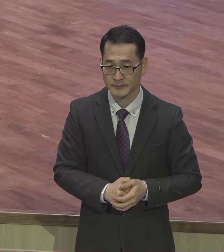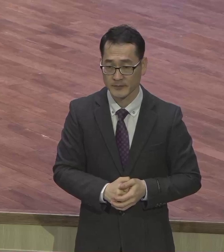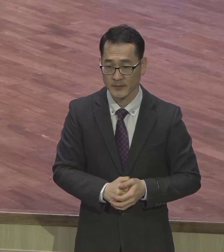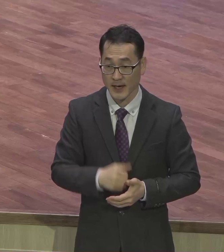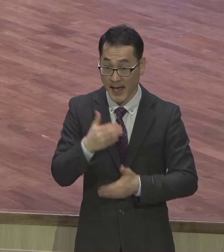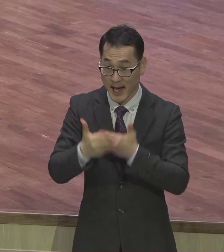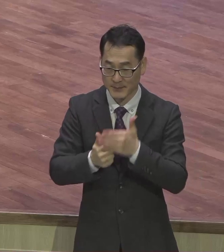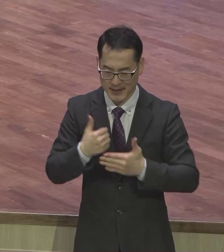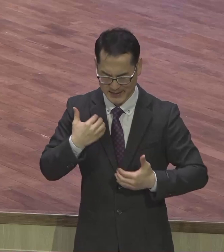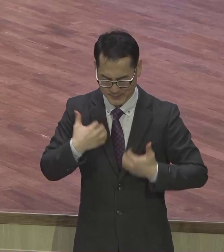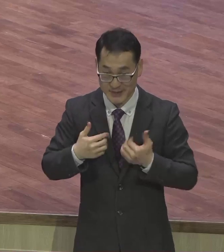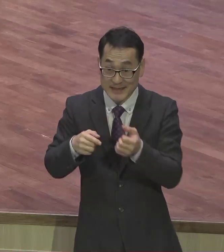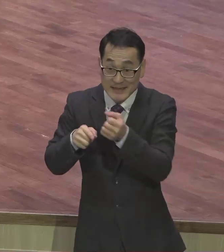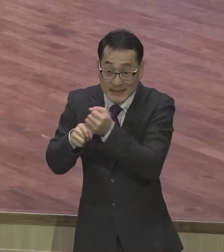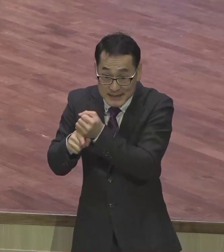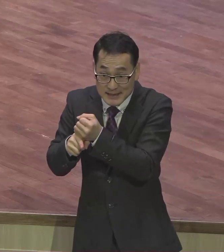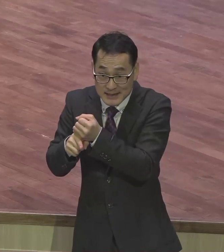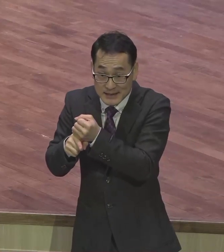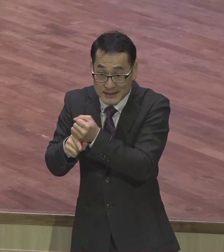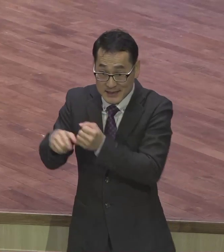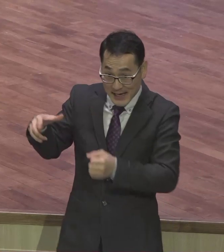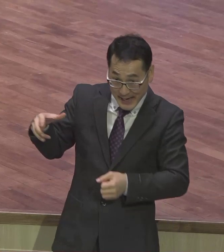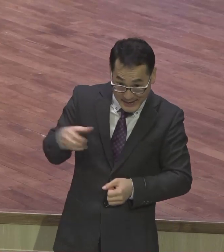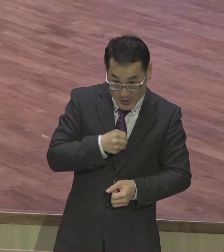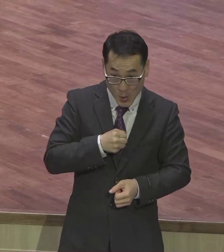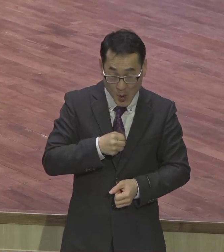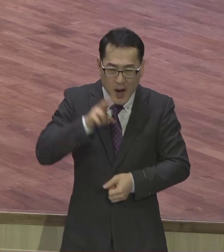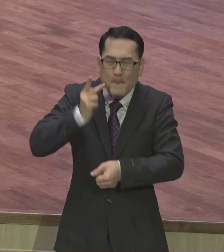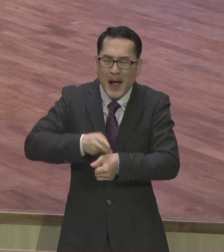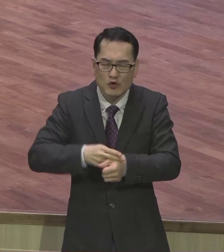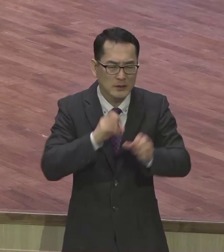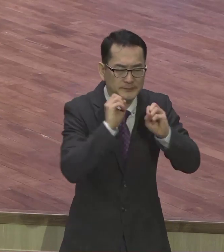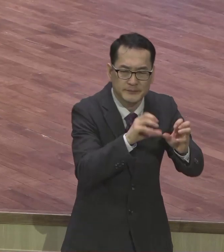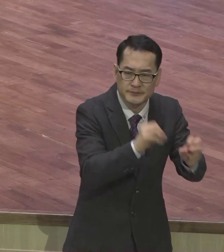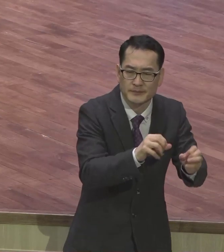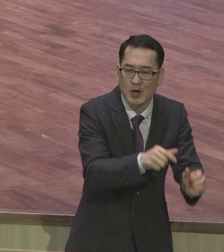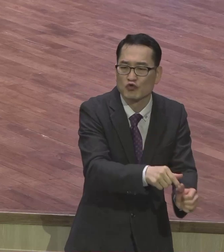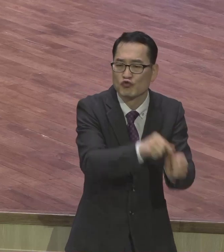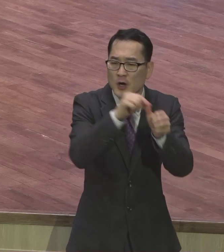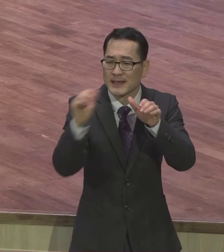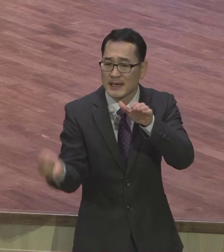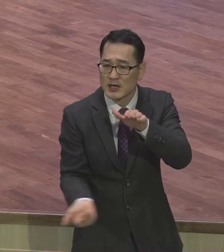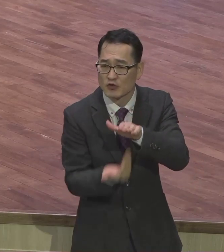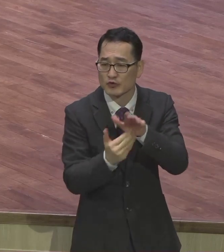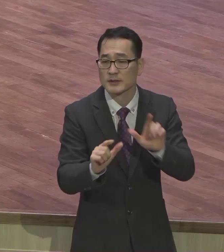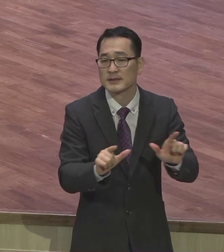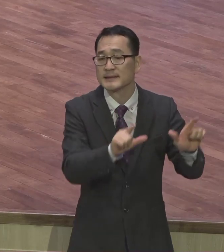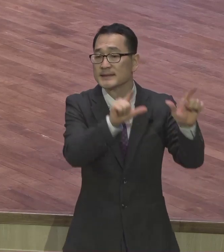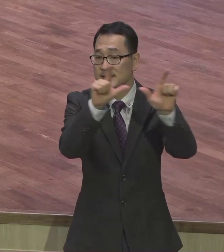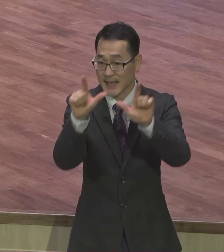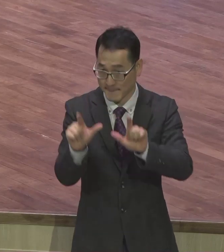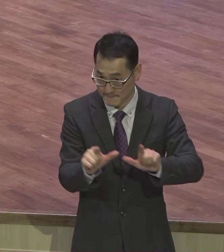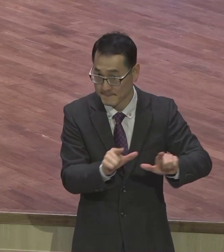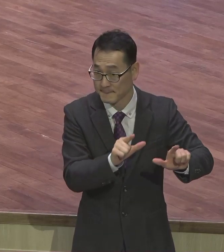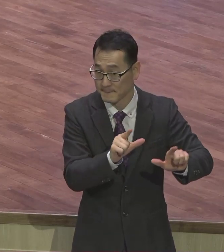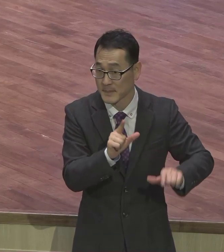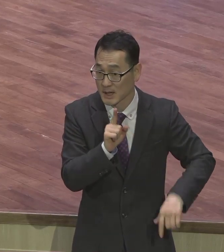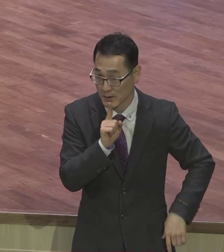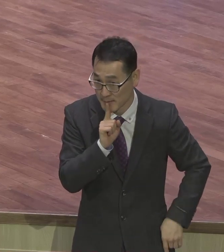대해서 사도파울은 우선적으로 구원을 이루는 삶 그랬어요 구원을 이루는 삶을 살아야 된다는 사실을 바꾸기